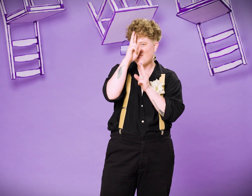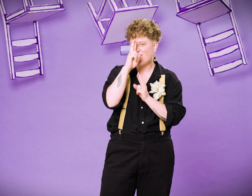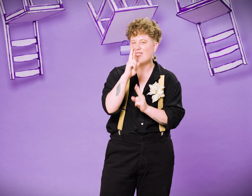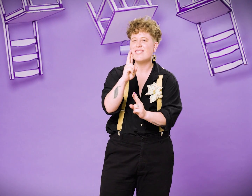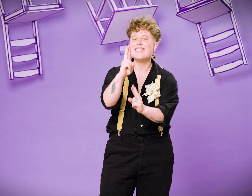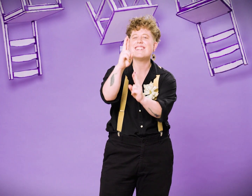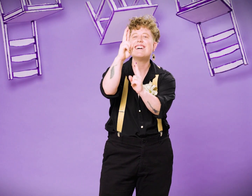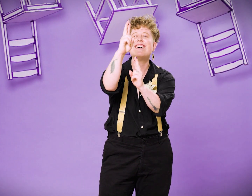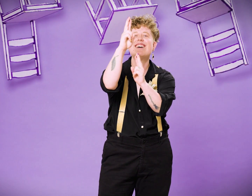autant